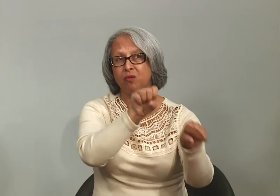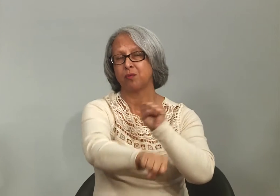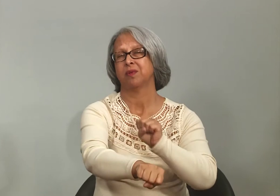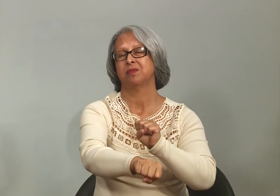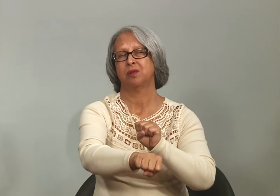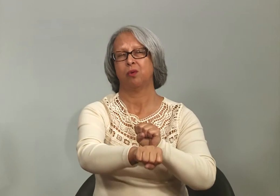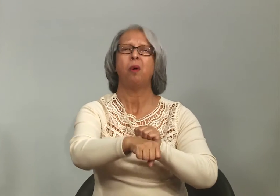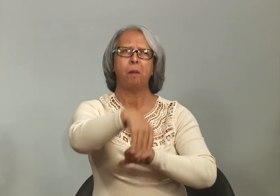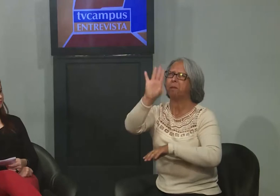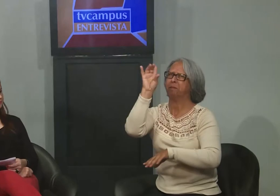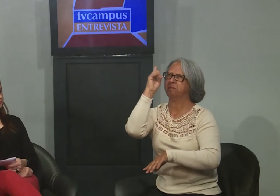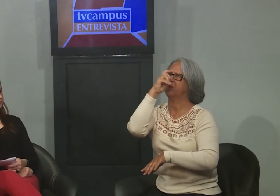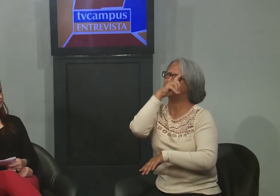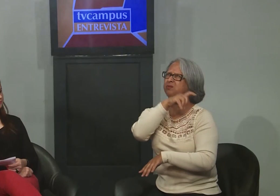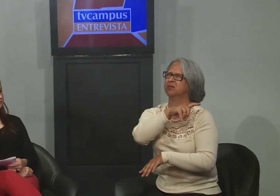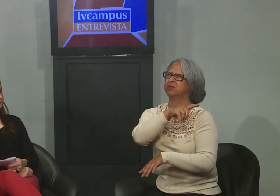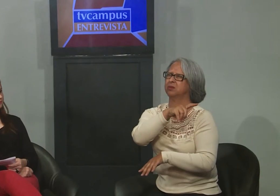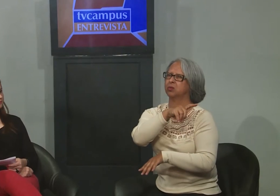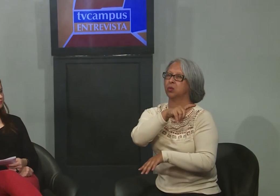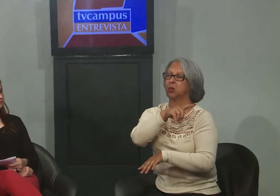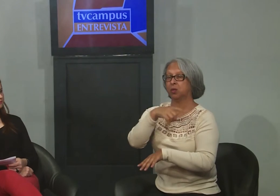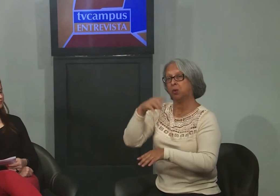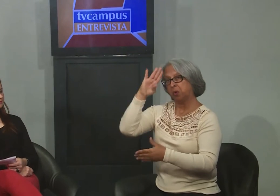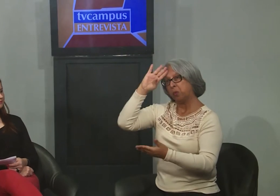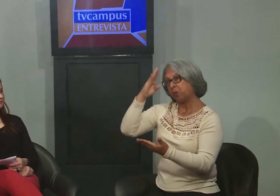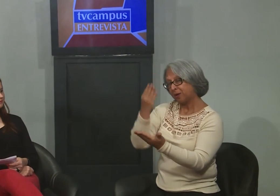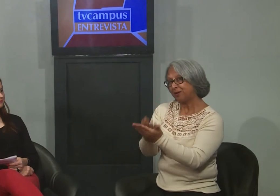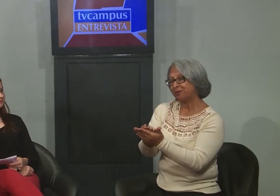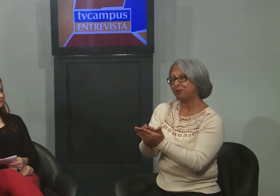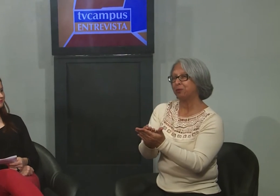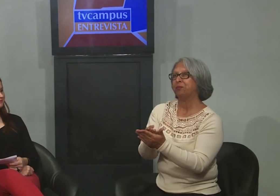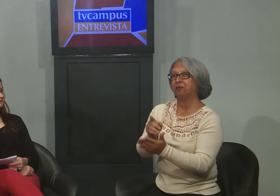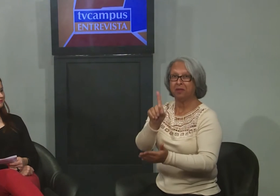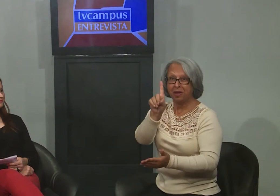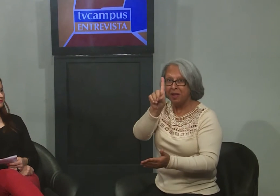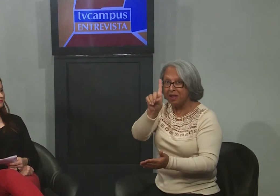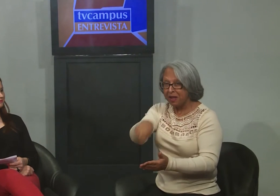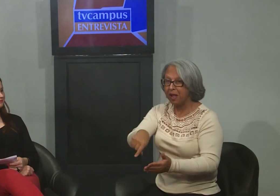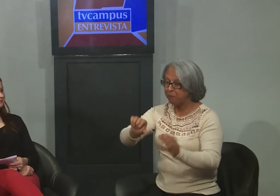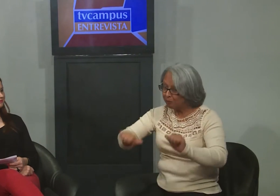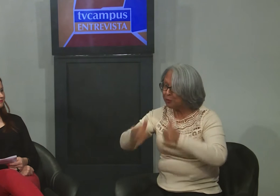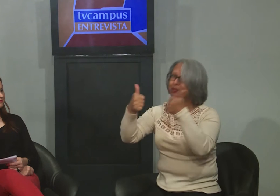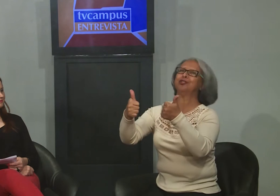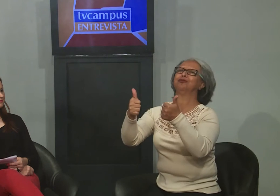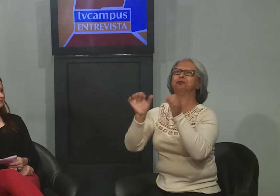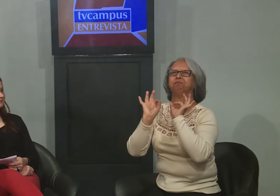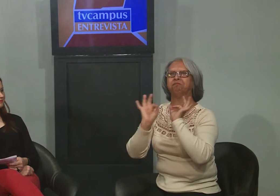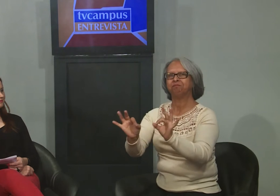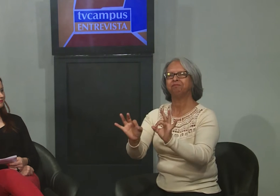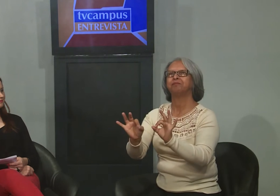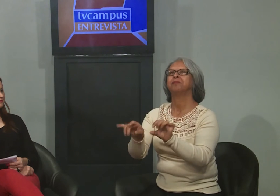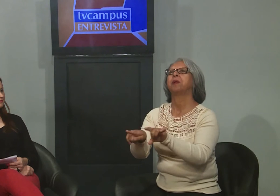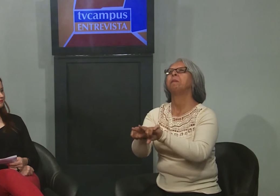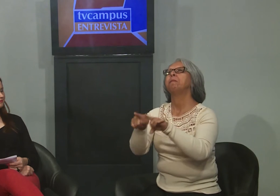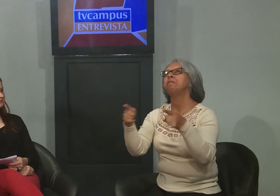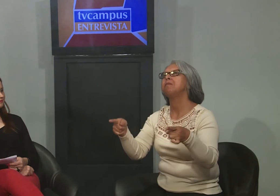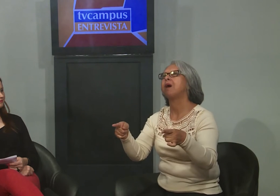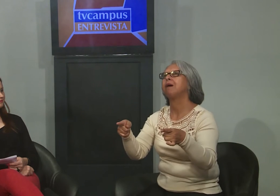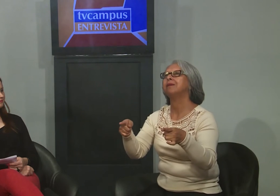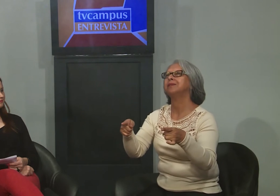é importante que se haja formação nesse sentido, né? Mas eu acredito que é possível sim esse processo